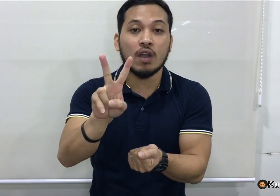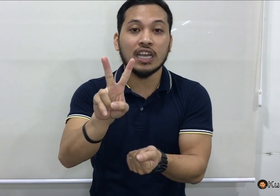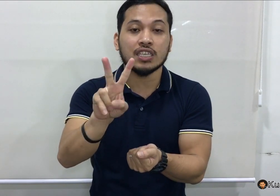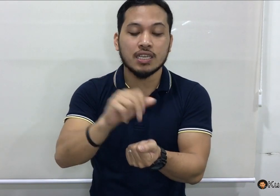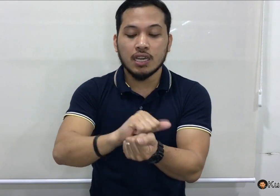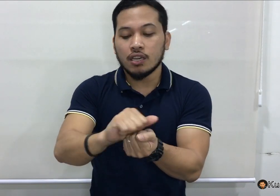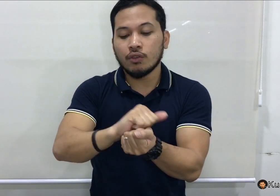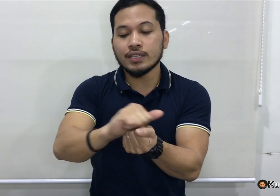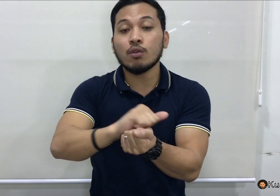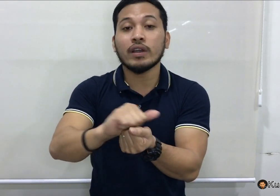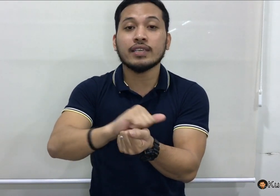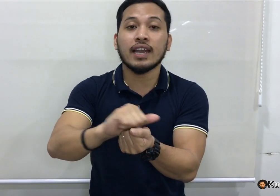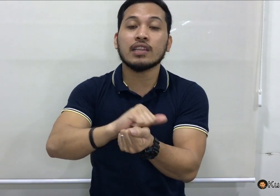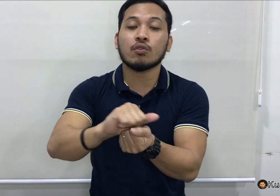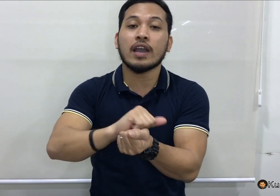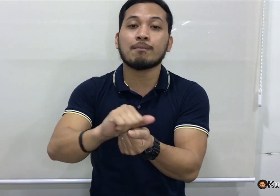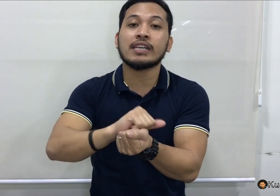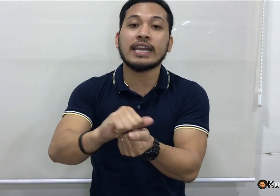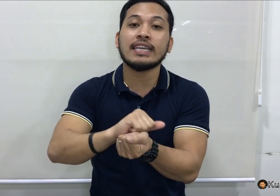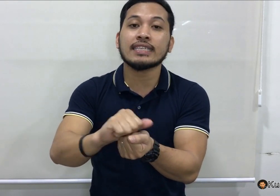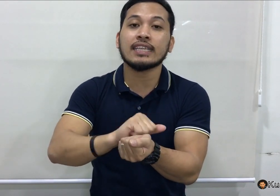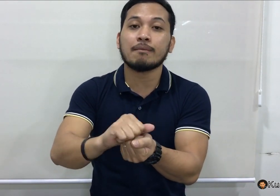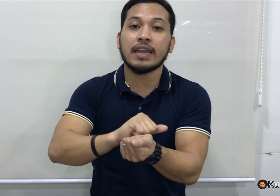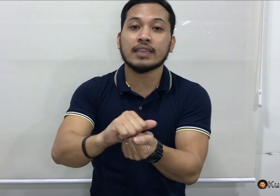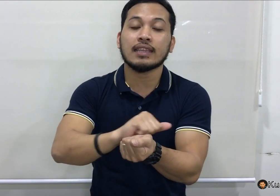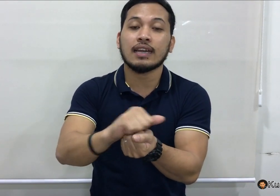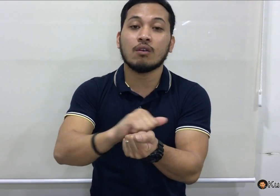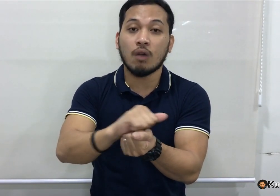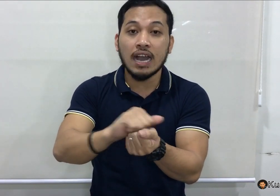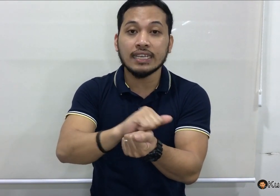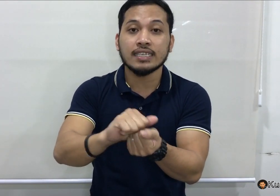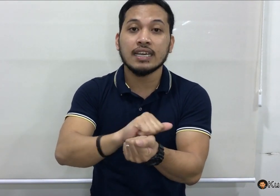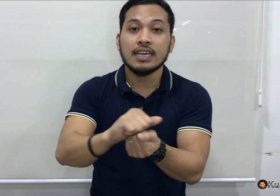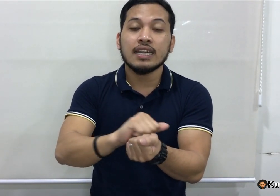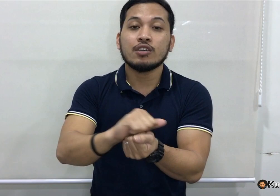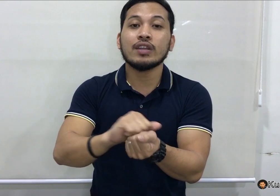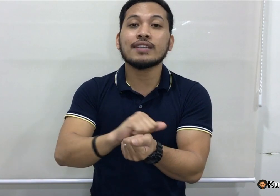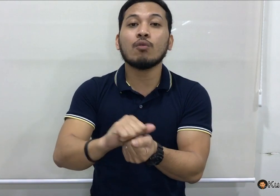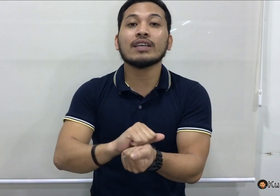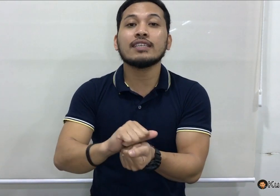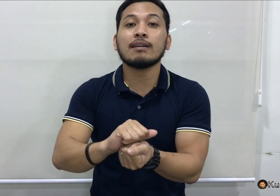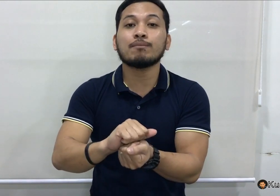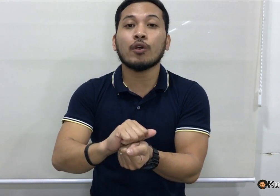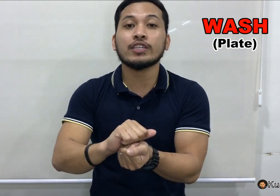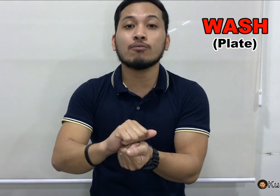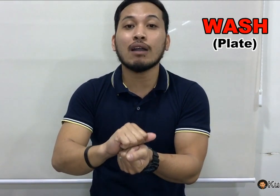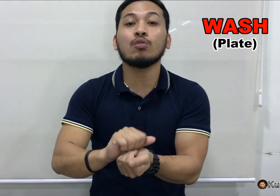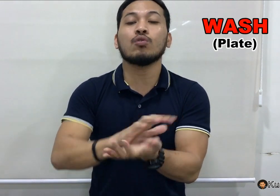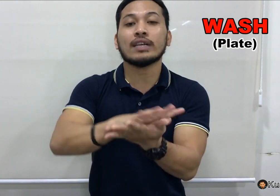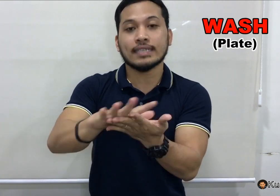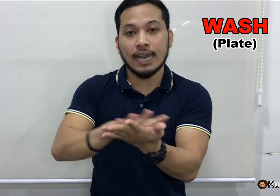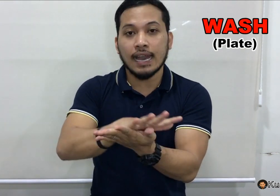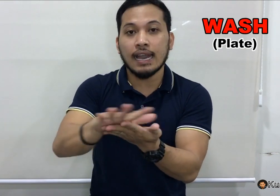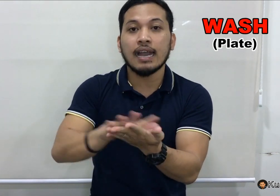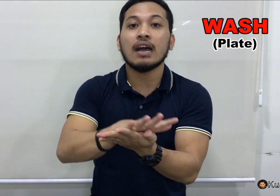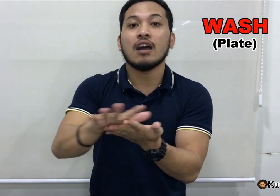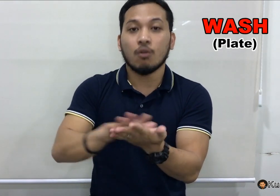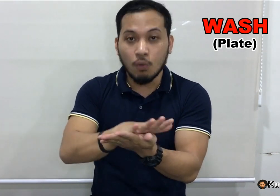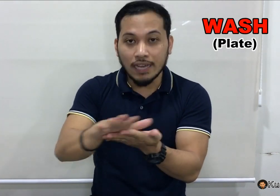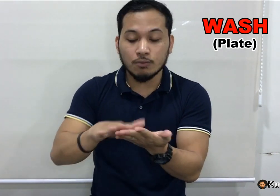wash. Yung isang wash na ganito ay pertaining sa damit. Wash. Yung isang wash naman po, is yung maguhugas ka. Wash.